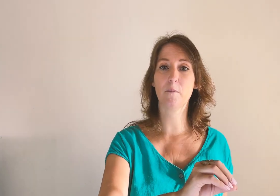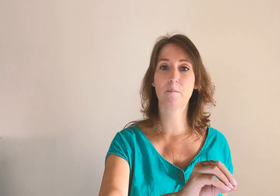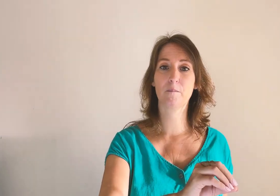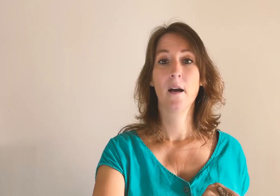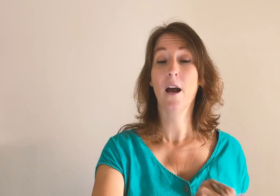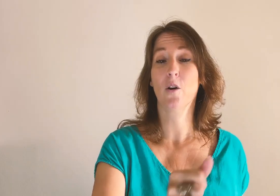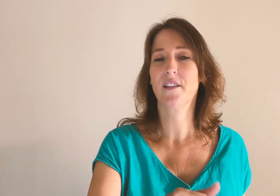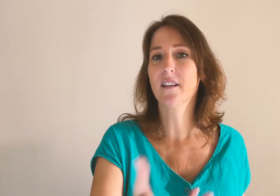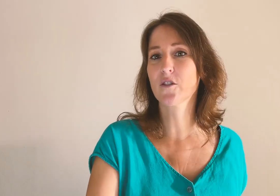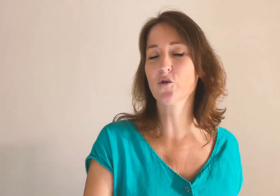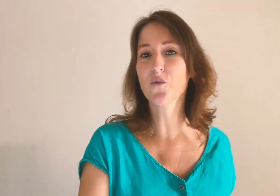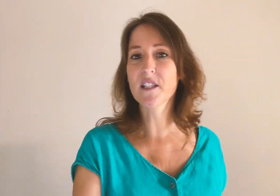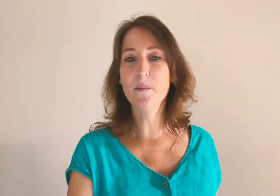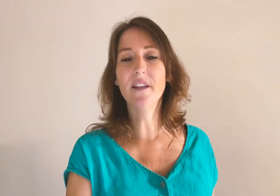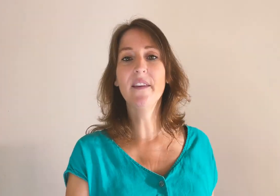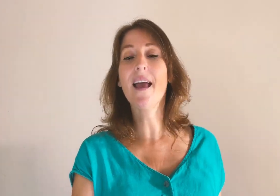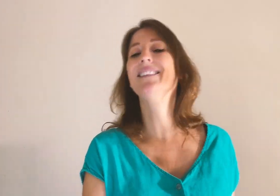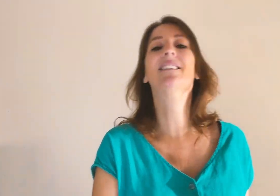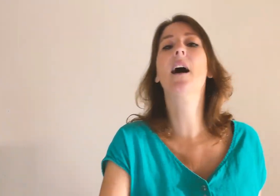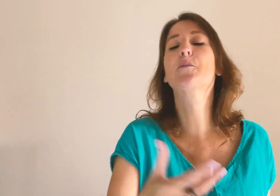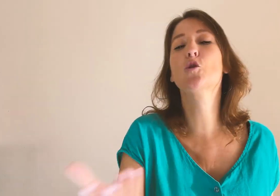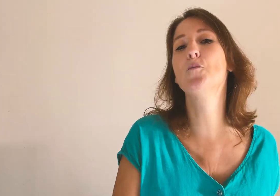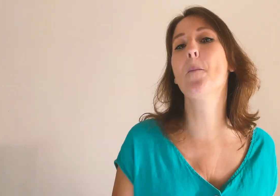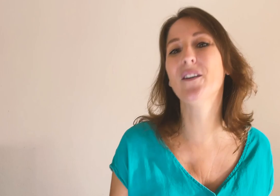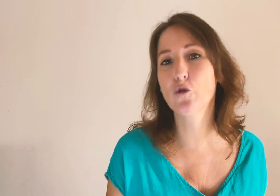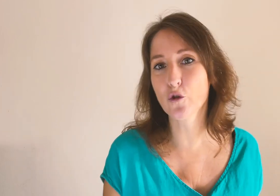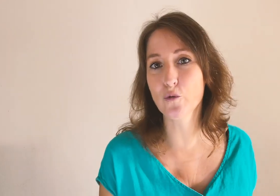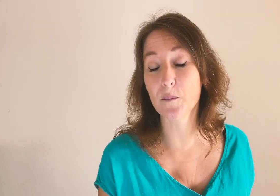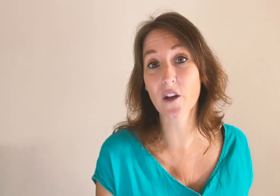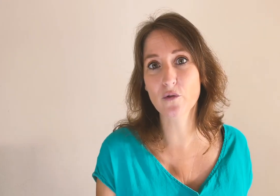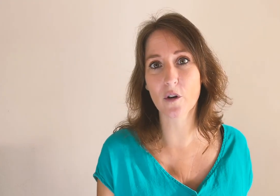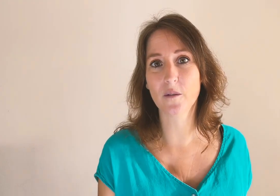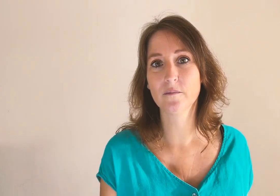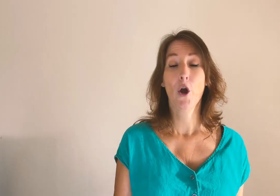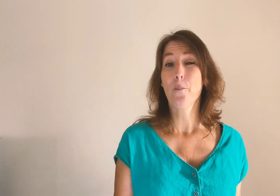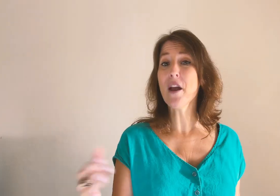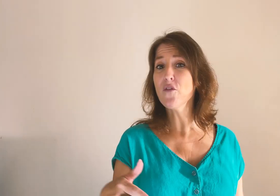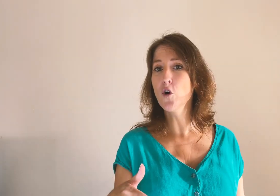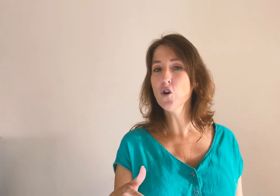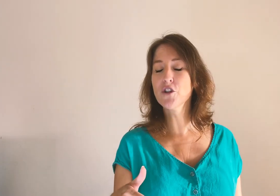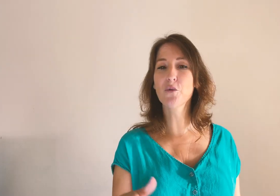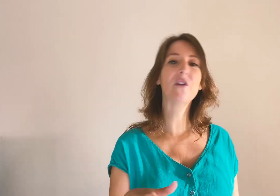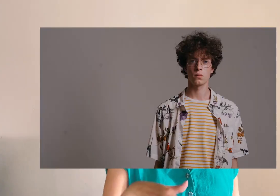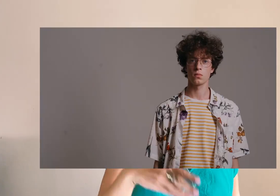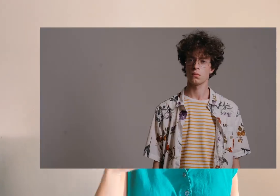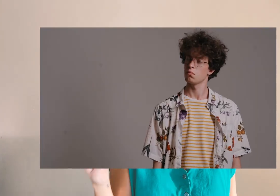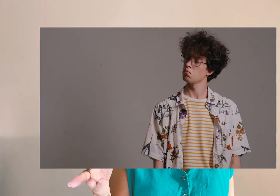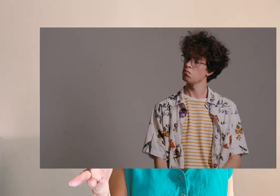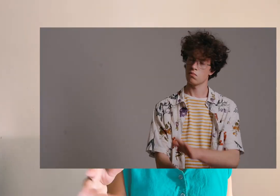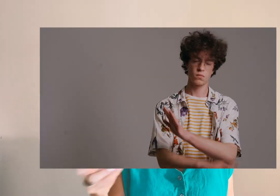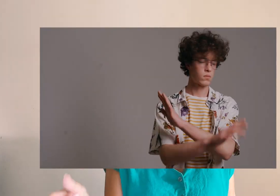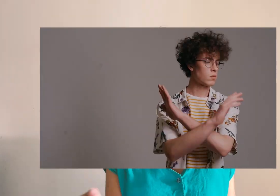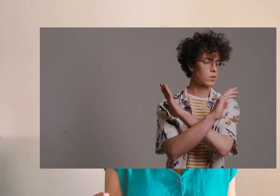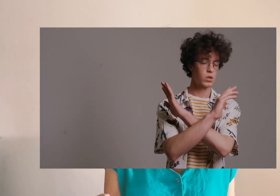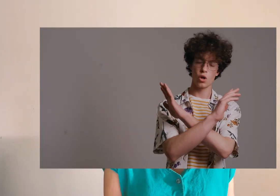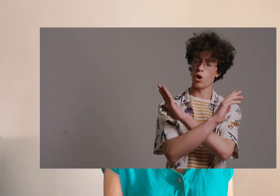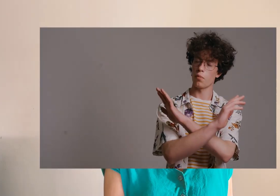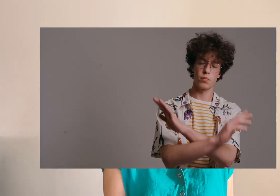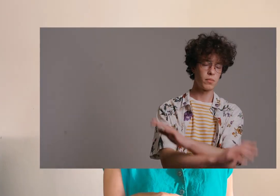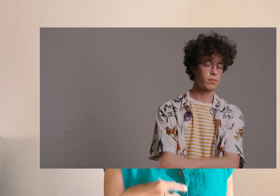Alors, cette extension de visibilité, elle ne date absolument pas d'aujourd'hui, bien sûr. Mais avant, si on avait la flemme de faire ça, ou qu'on n